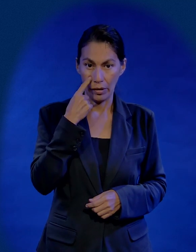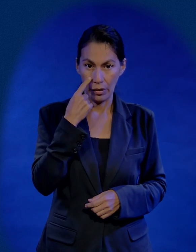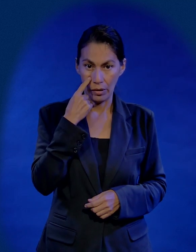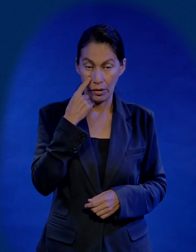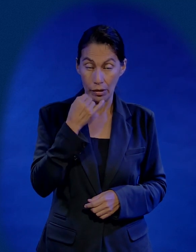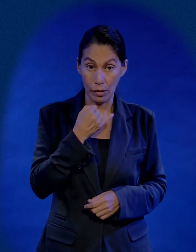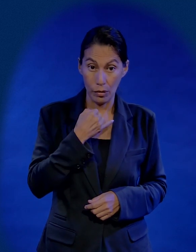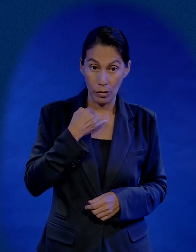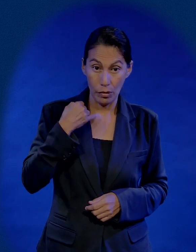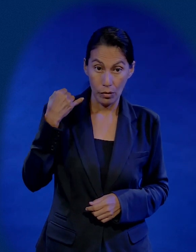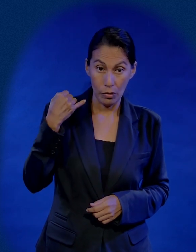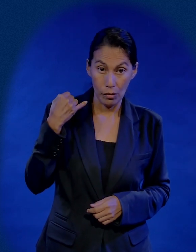Resulta que Judas